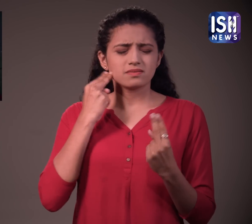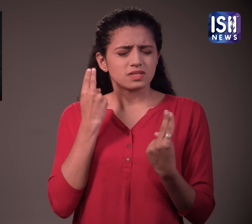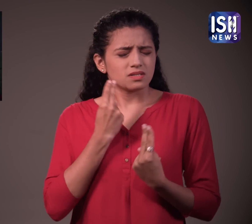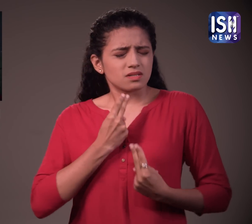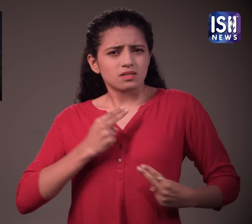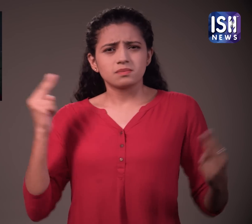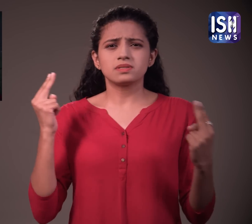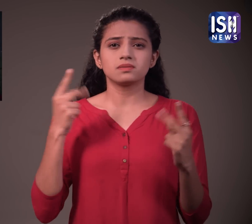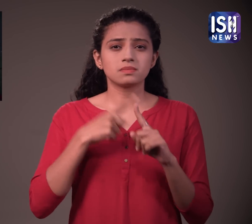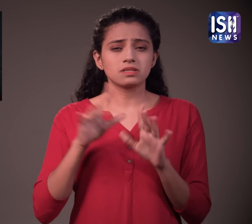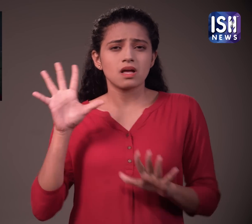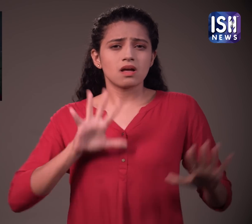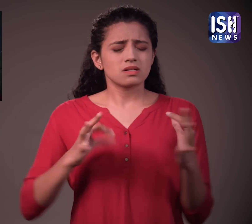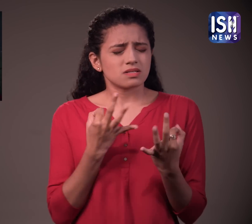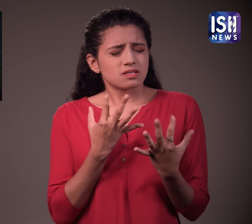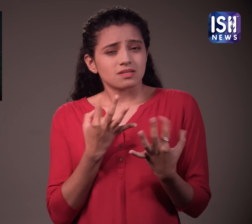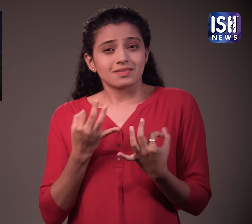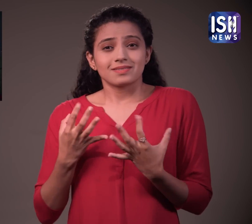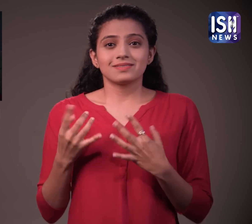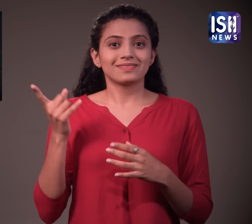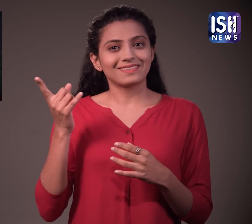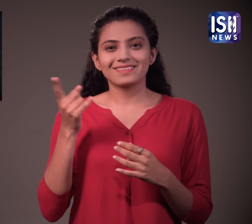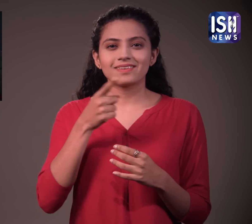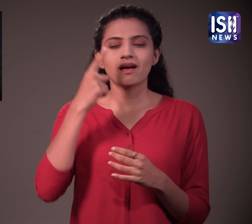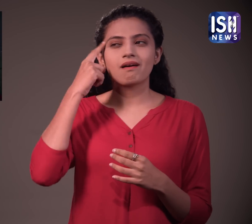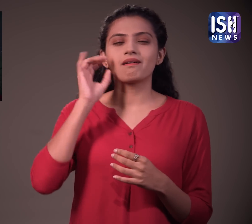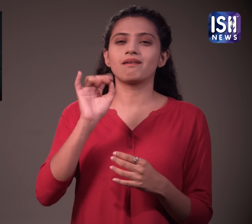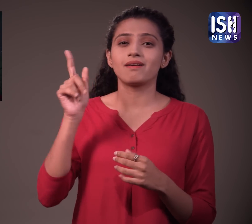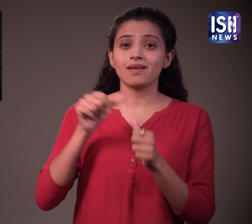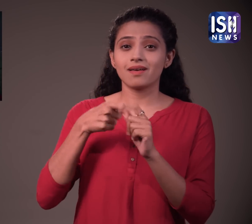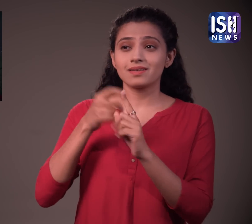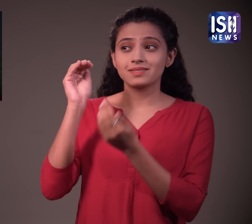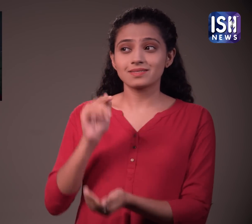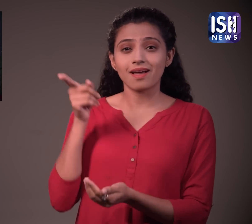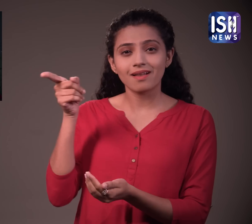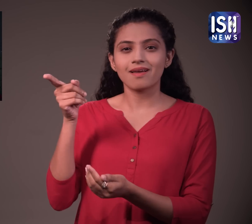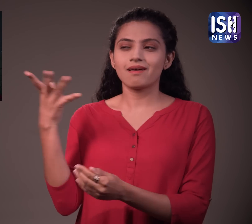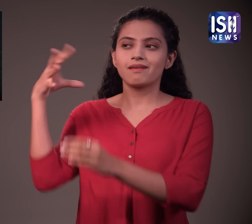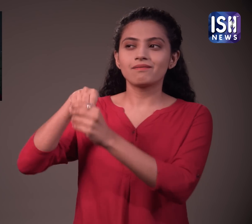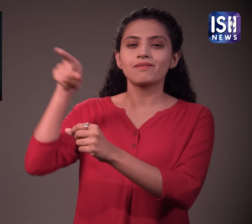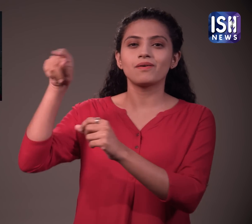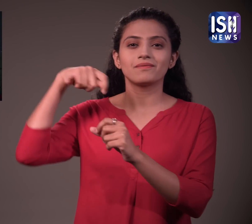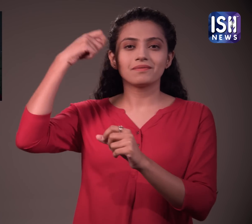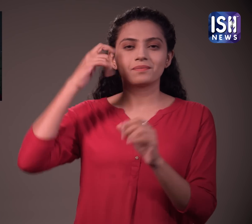लोग प्रिय और एक अद्भूत अभिनेता है। और इसलिए लोगों को लगा कि आर्यन भी फिल्मों में